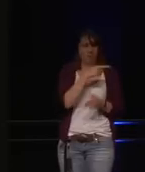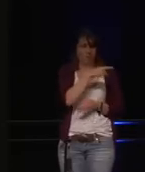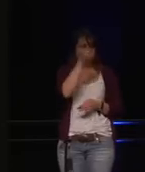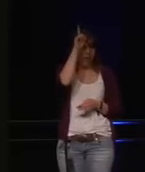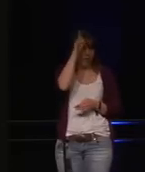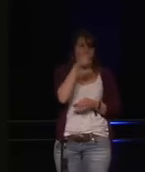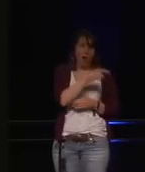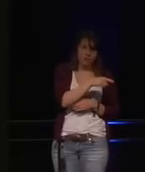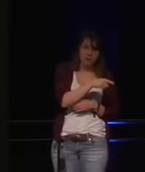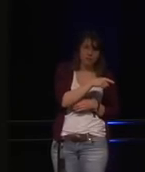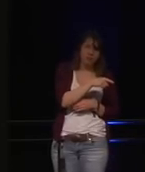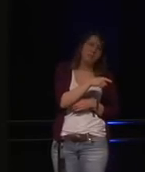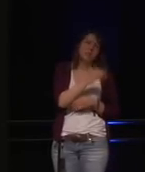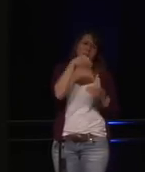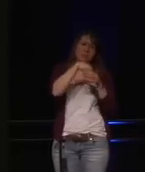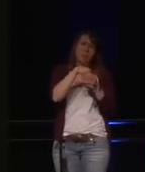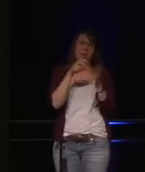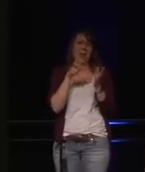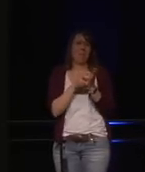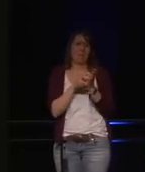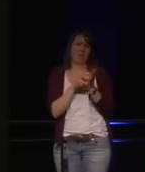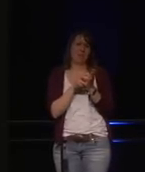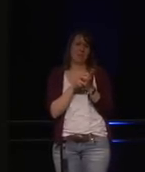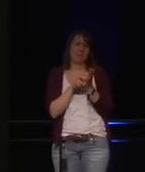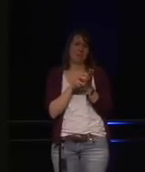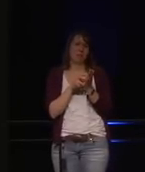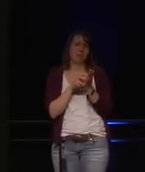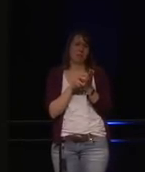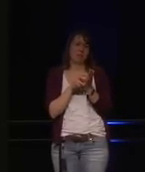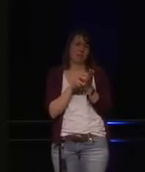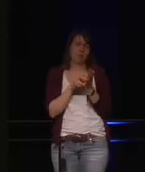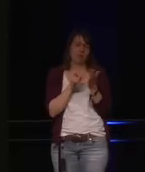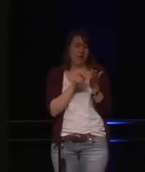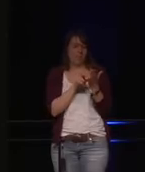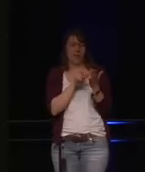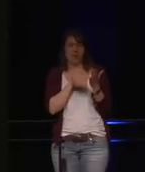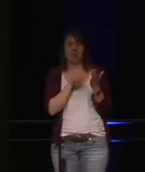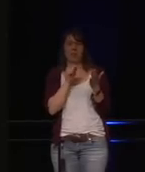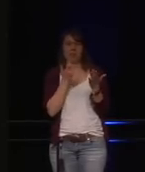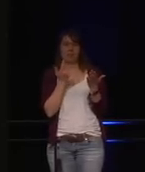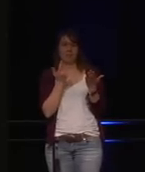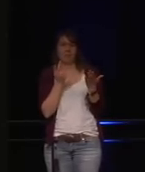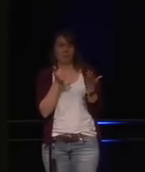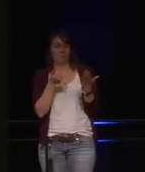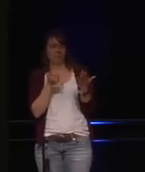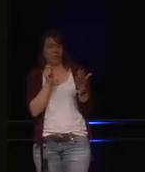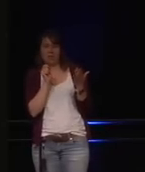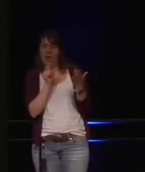So, tatsächlich gibt es hier dieses kleine Einhorn. Das hat eine App, mit der man